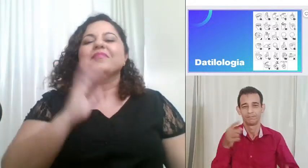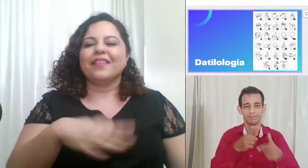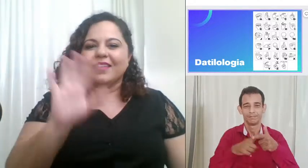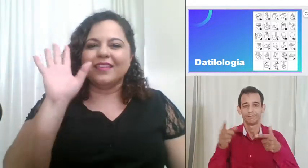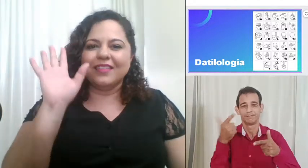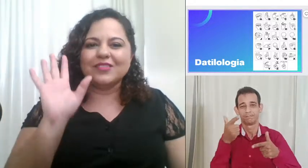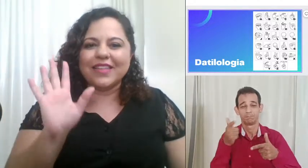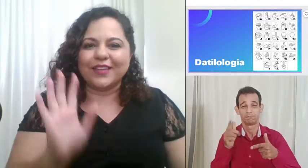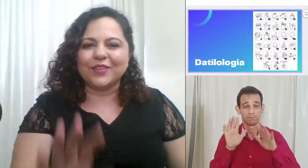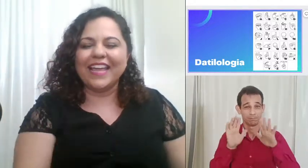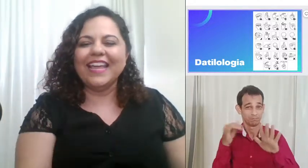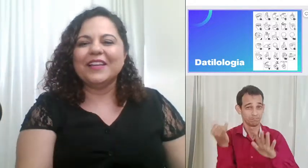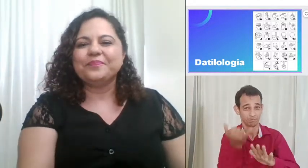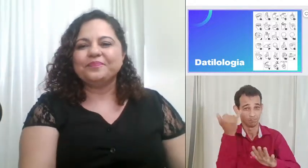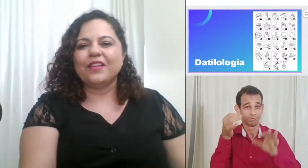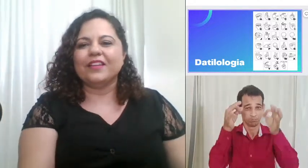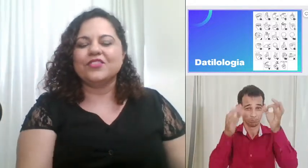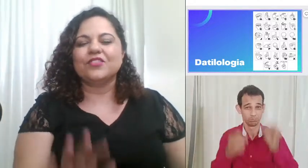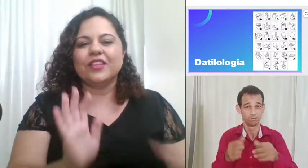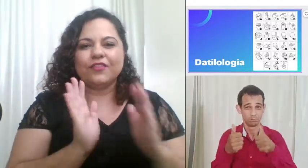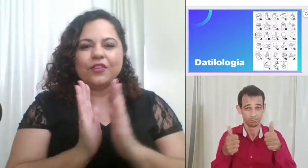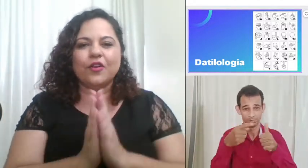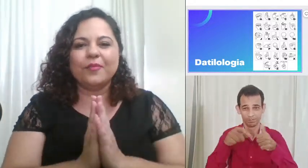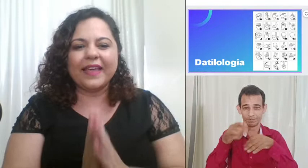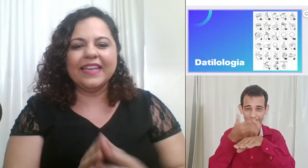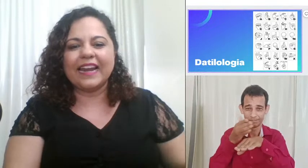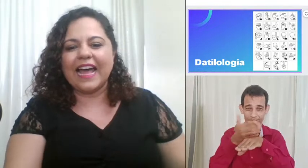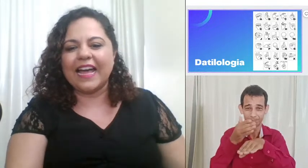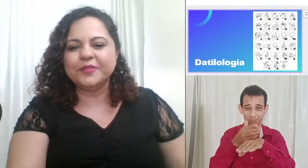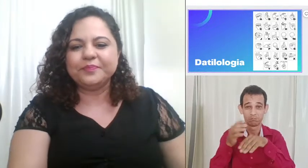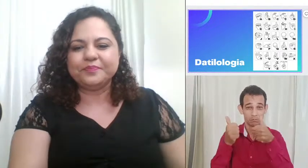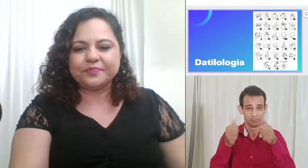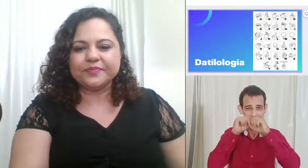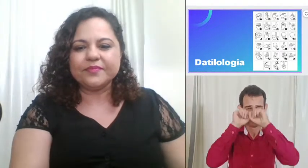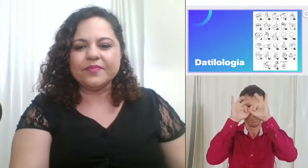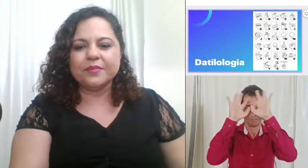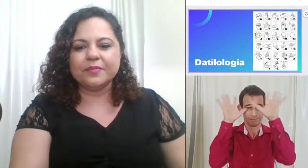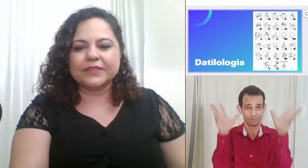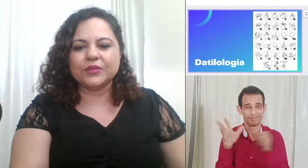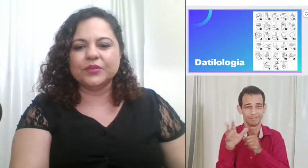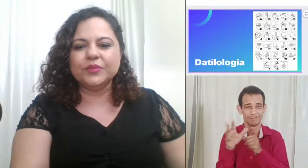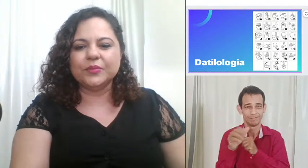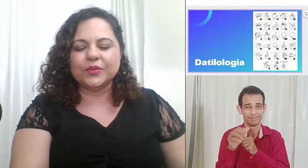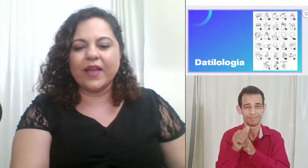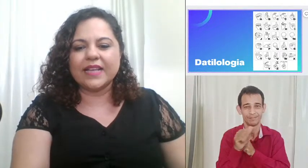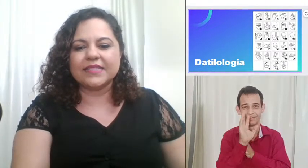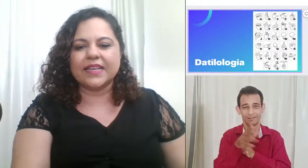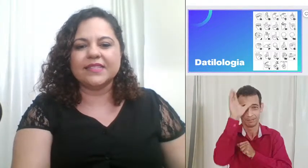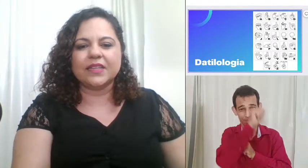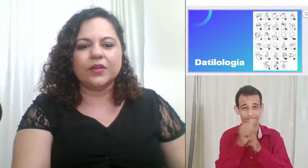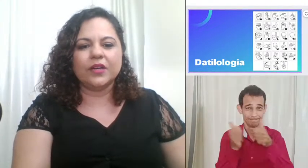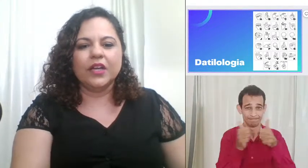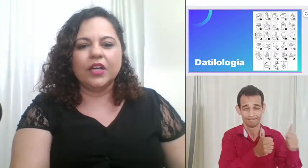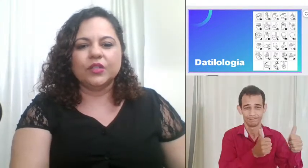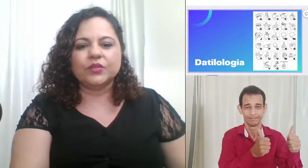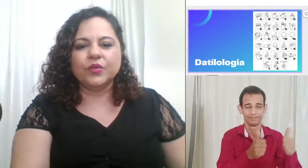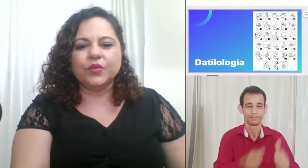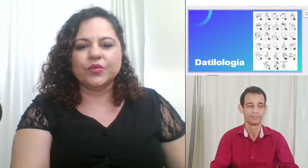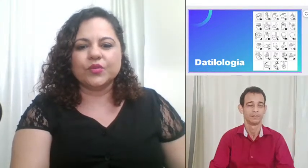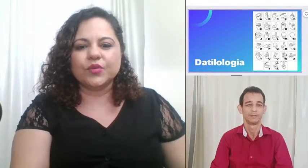que deu certo né eu acredito que ficou bem claro pra todo mundo essa questão do uso